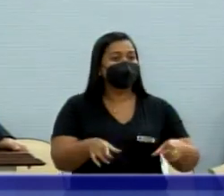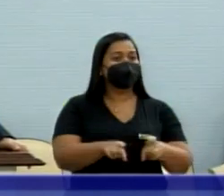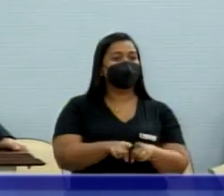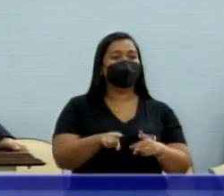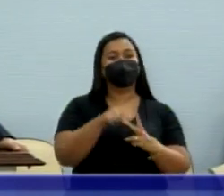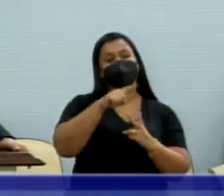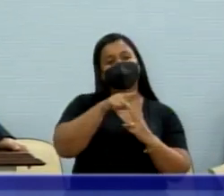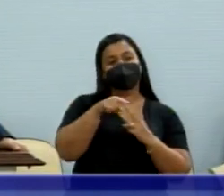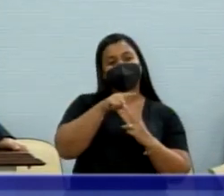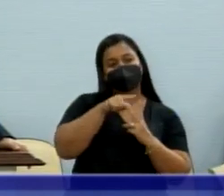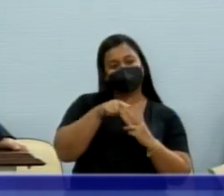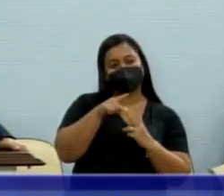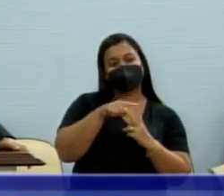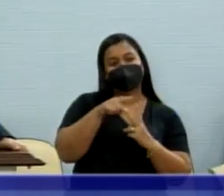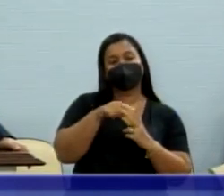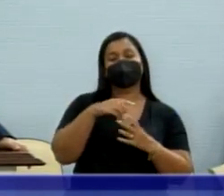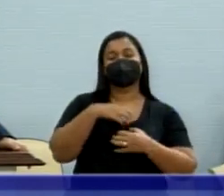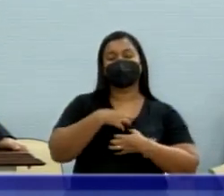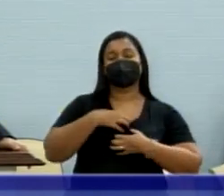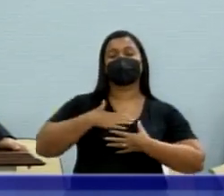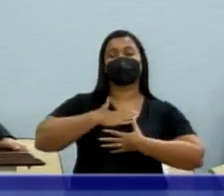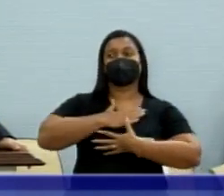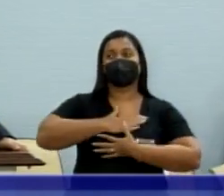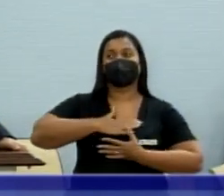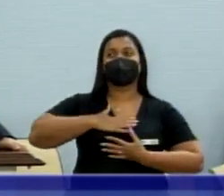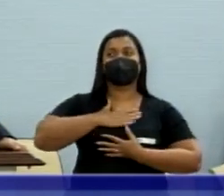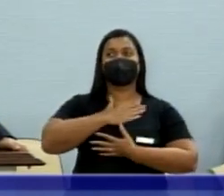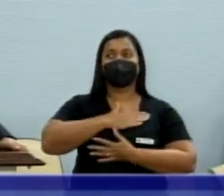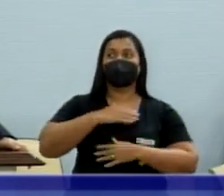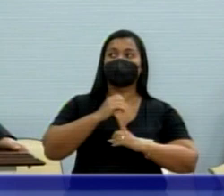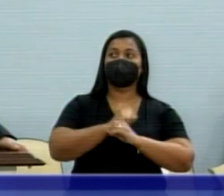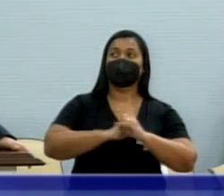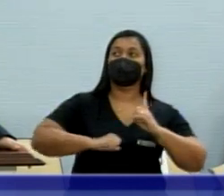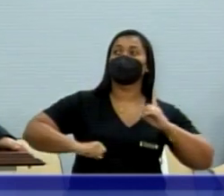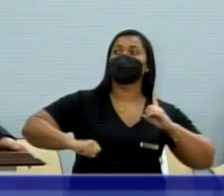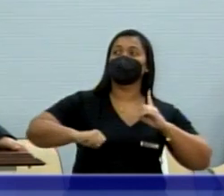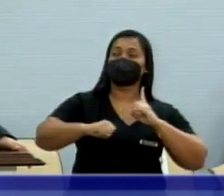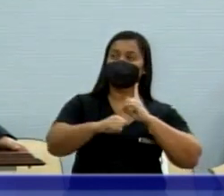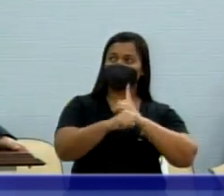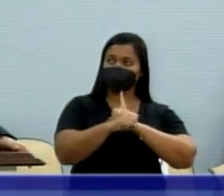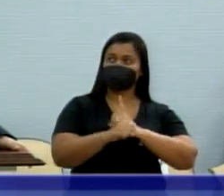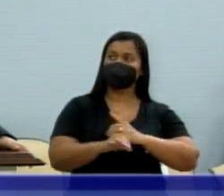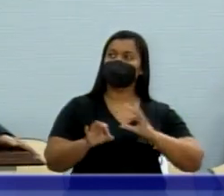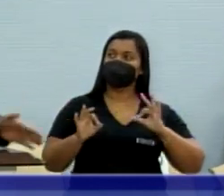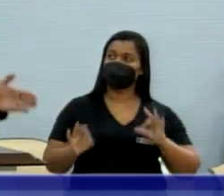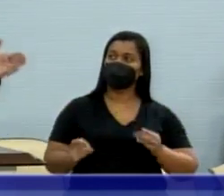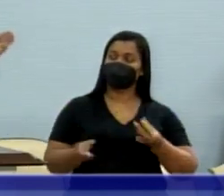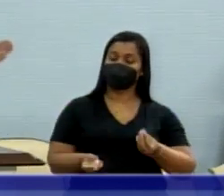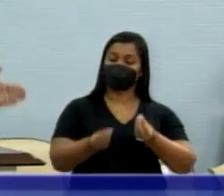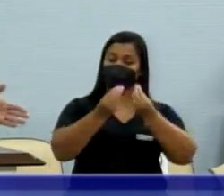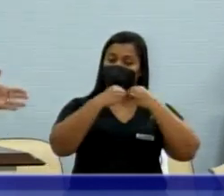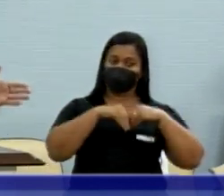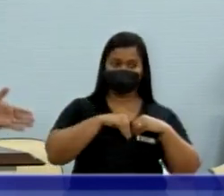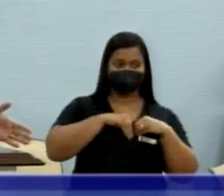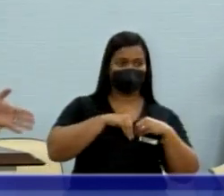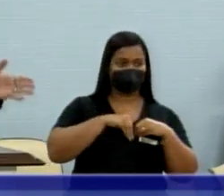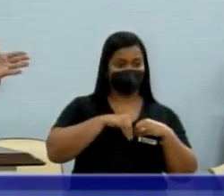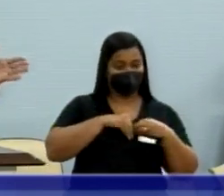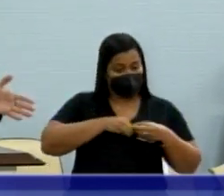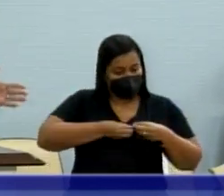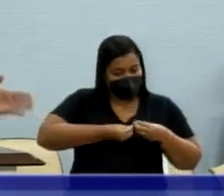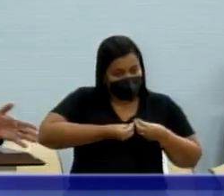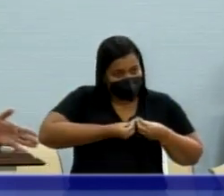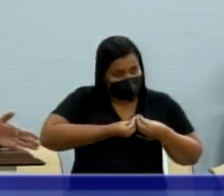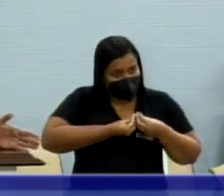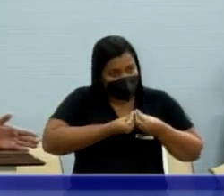rotariano, são lemas que a sociedade, o homem individualmente devia pegar para si, que é dar de si